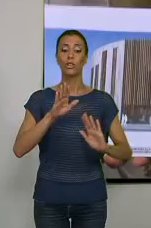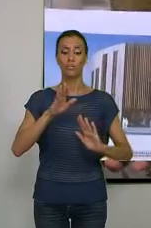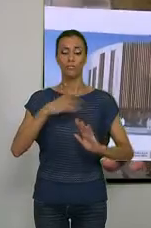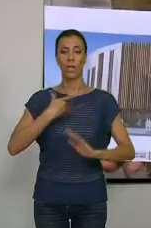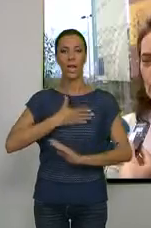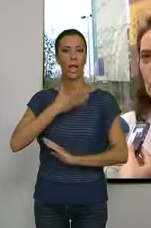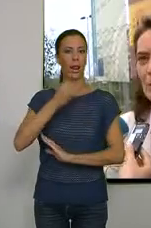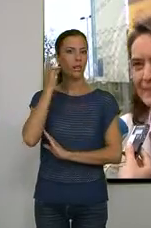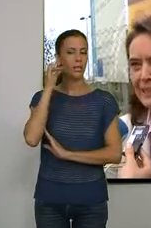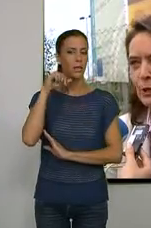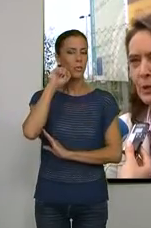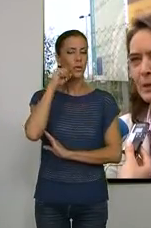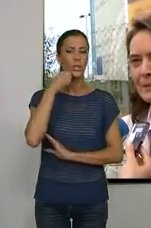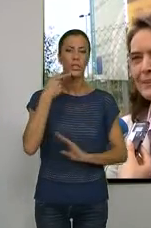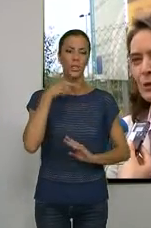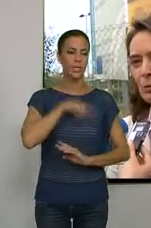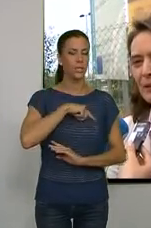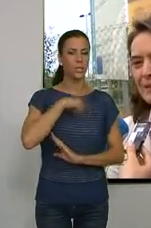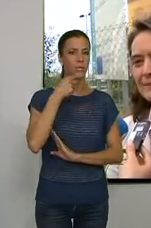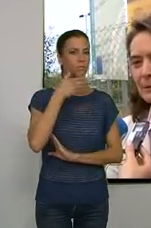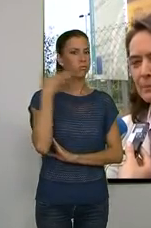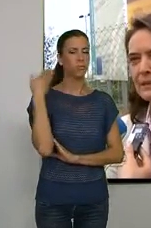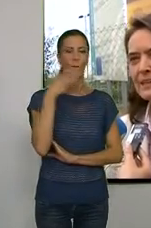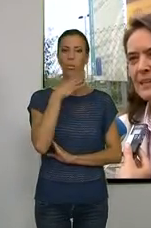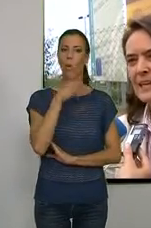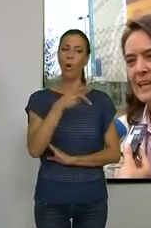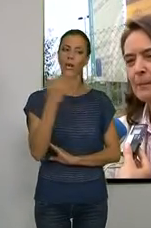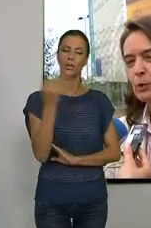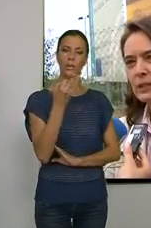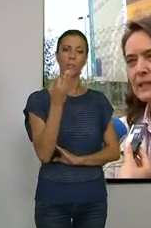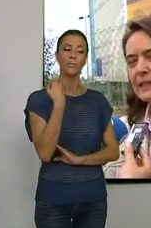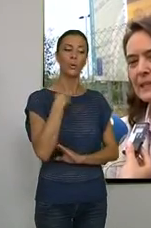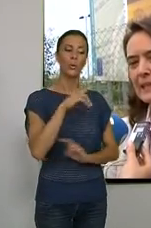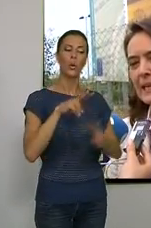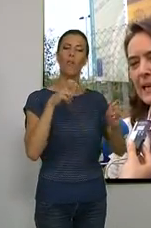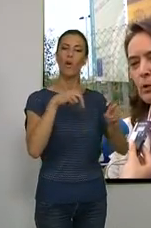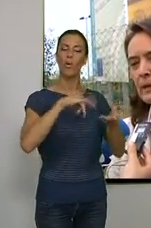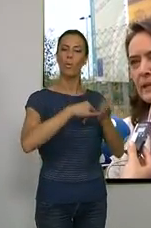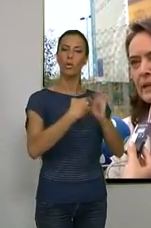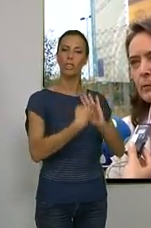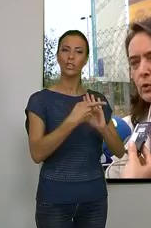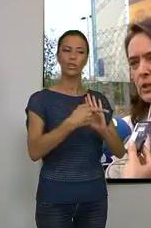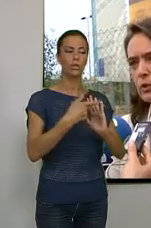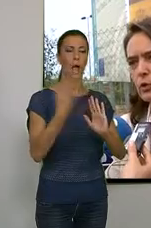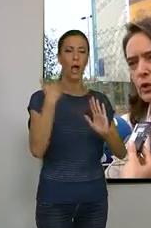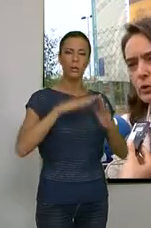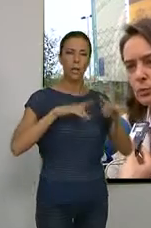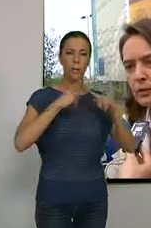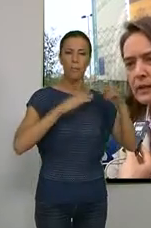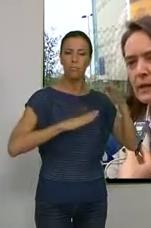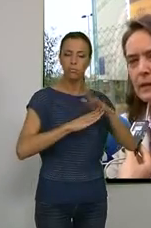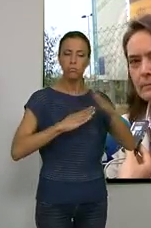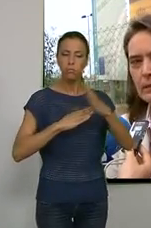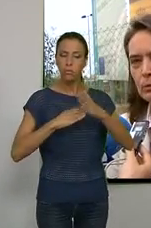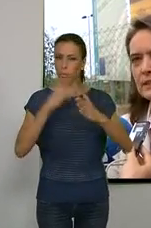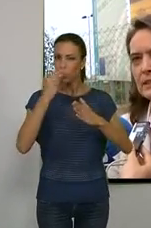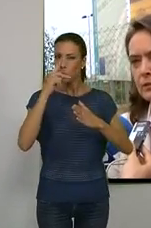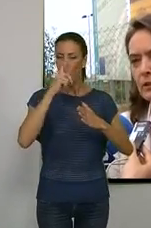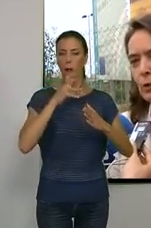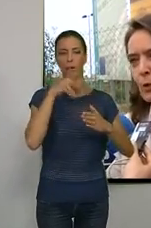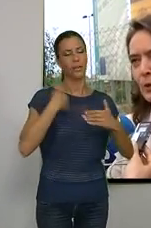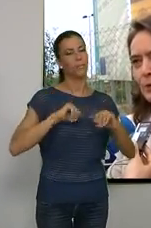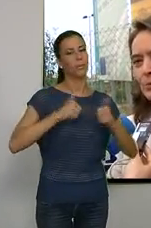motileña ha expresado su satisfacción al haber concretado este proyecto que llevaba estancado bastantes años.